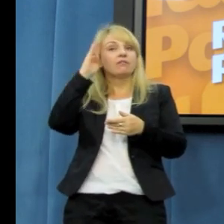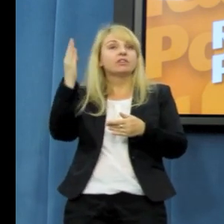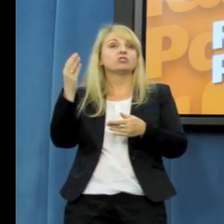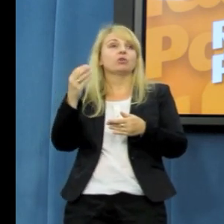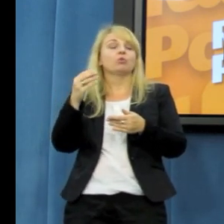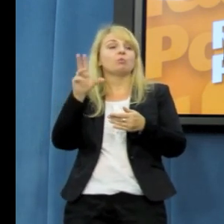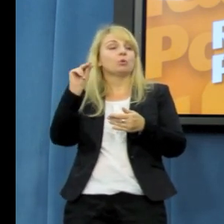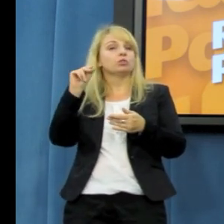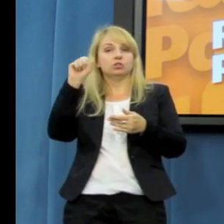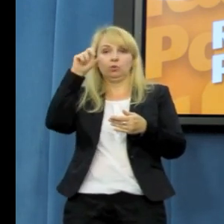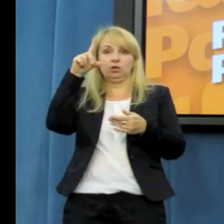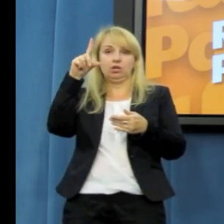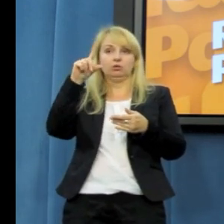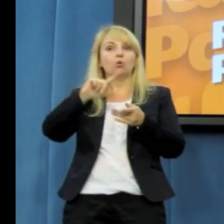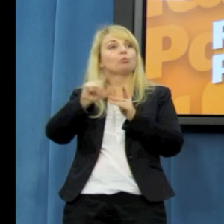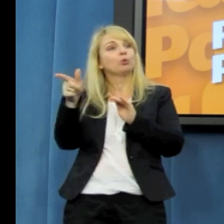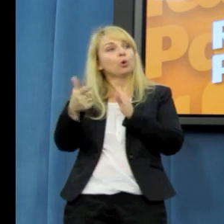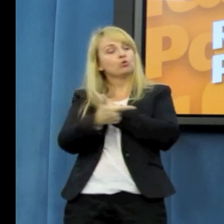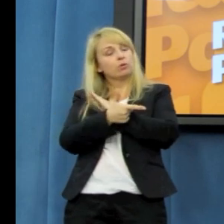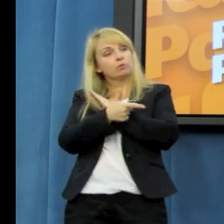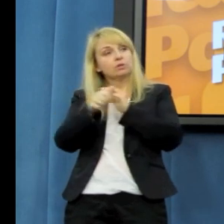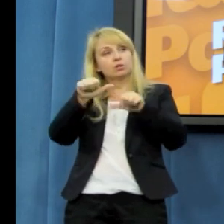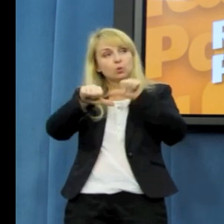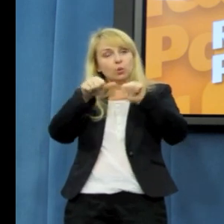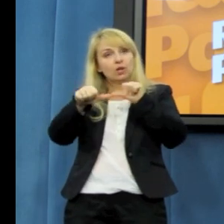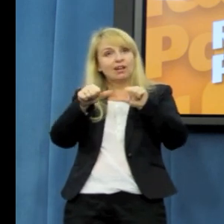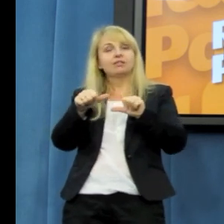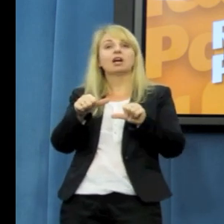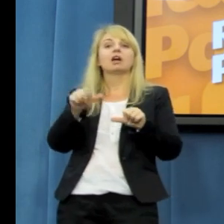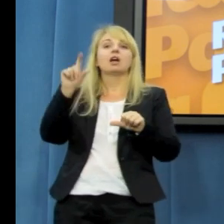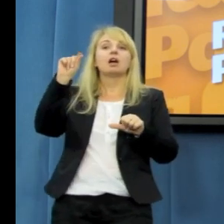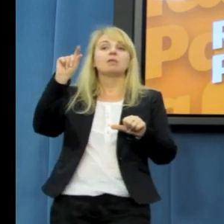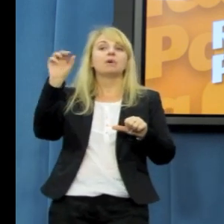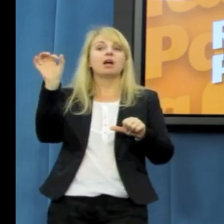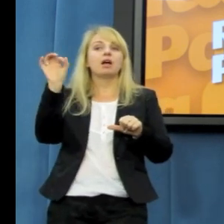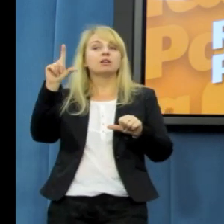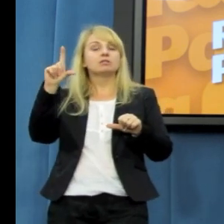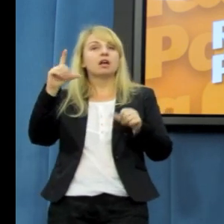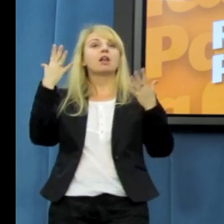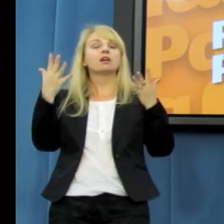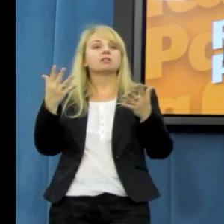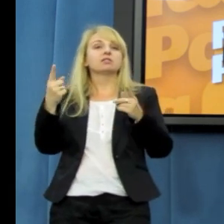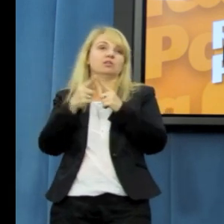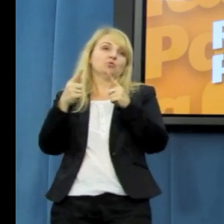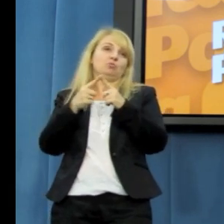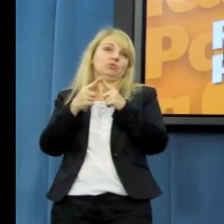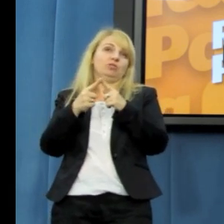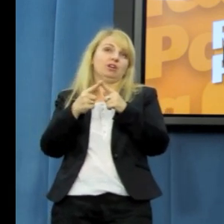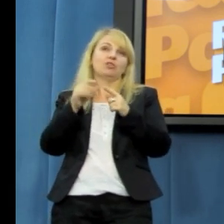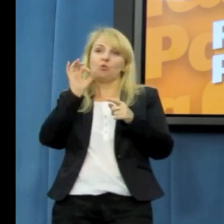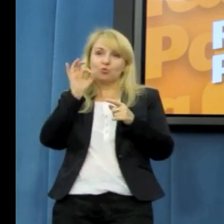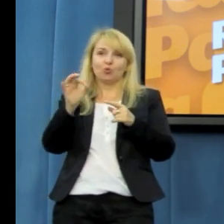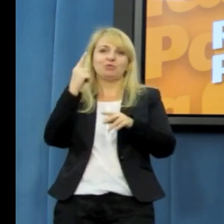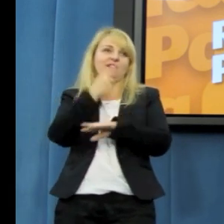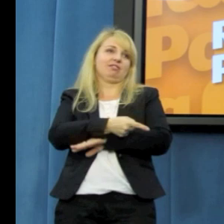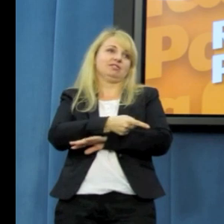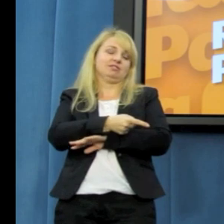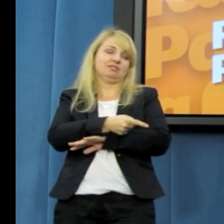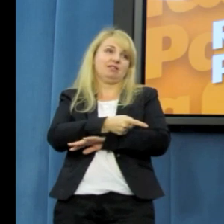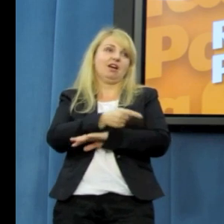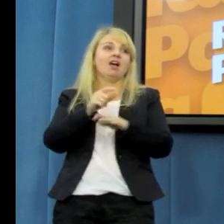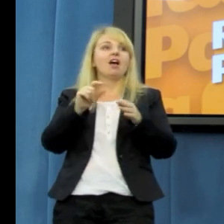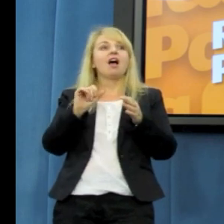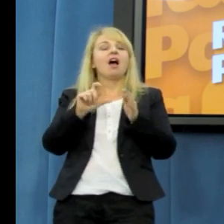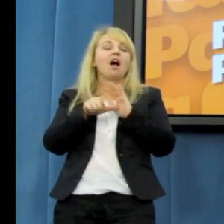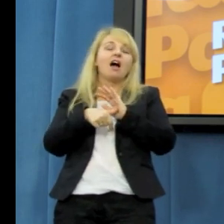latach sprawowania władzy PSL chce się spotykać i to bardzo dobra decyzja. Między jednym kamieniem, jakimś